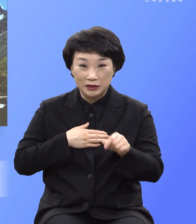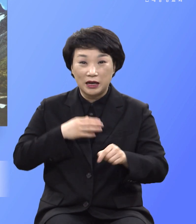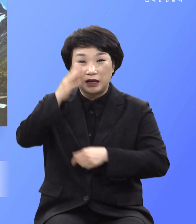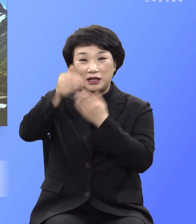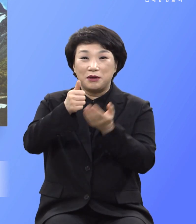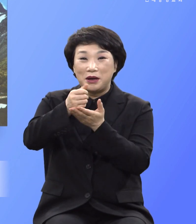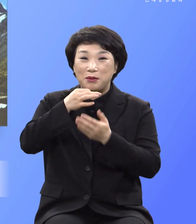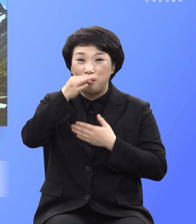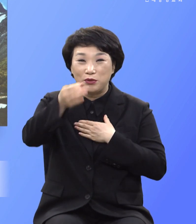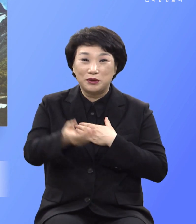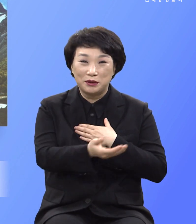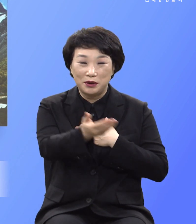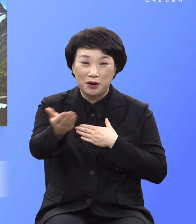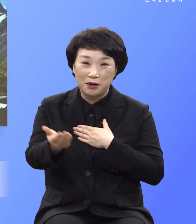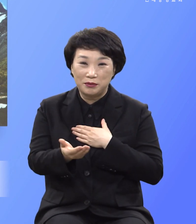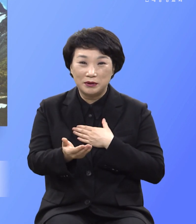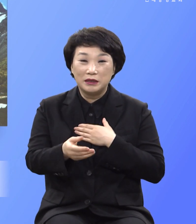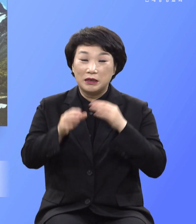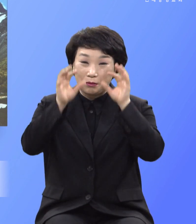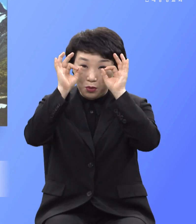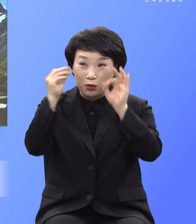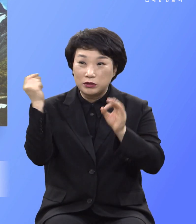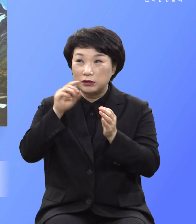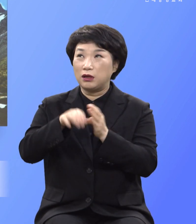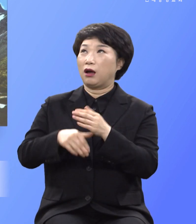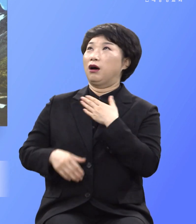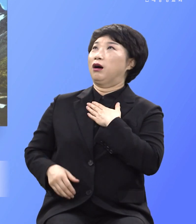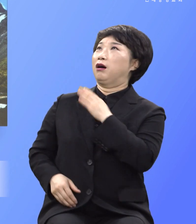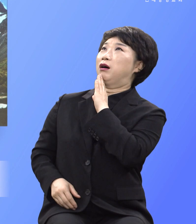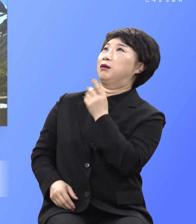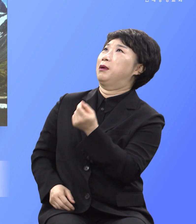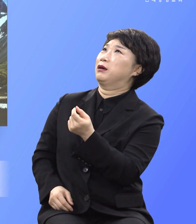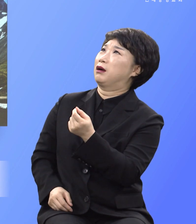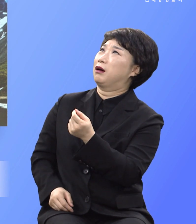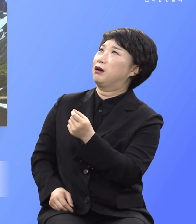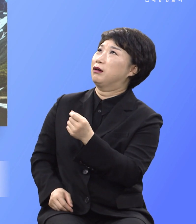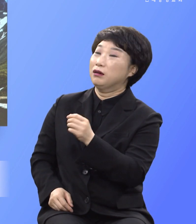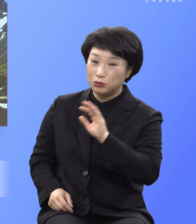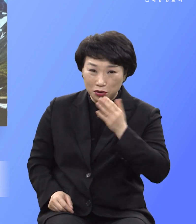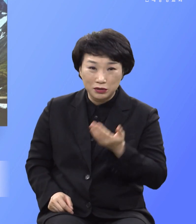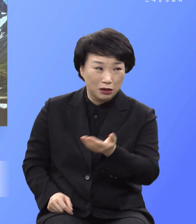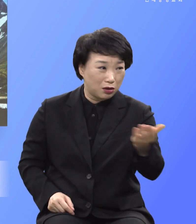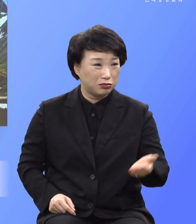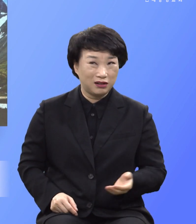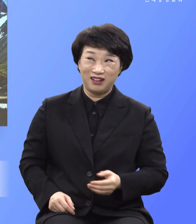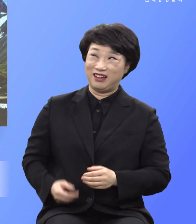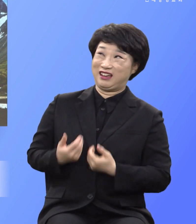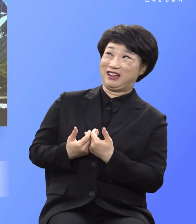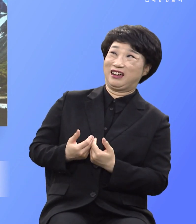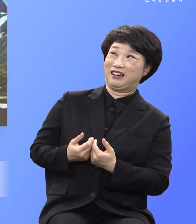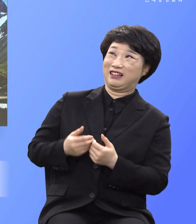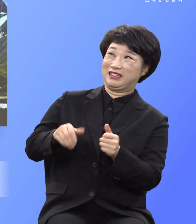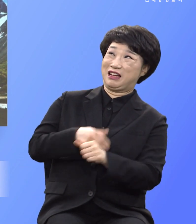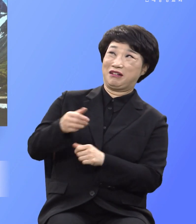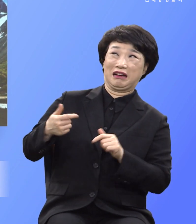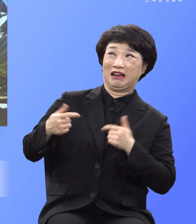여러분들이 들을 때 아 지금 시대에 안 맞는데 상황에 안 맞는데